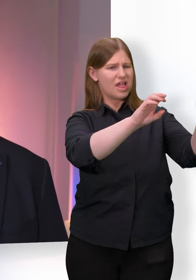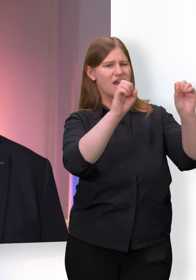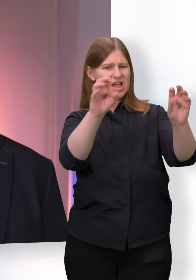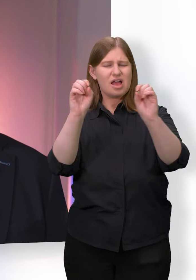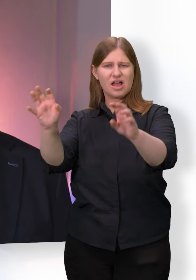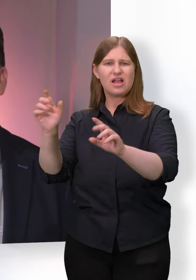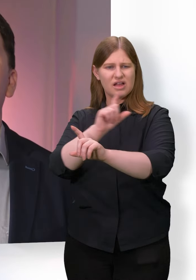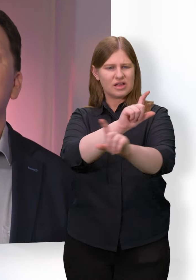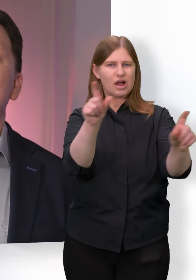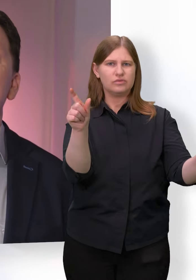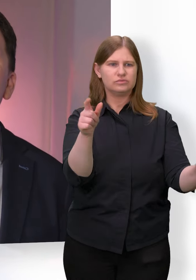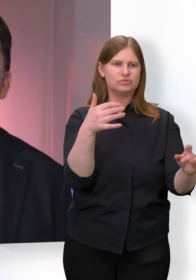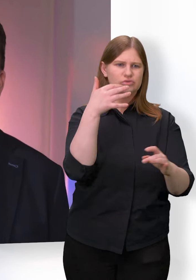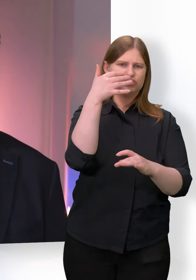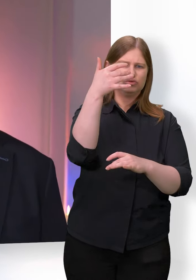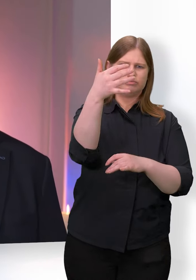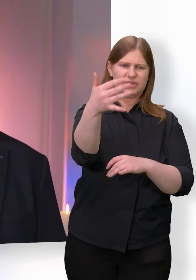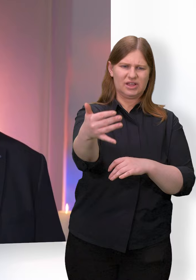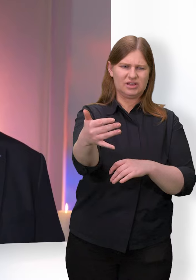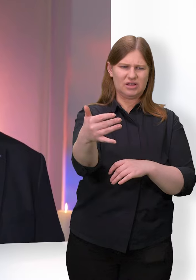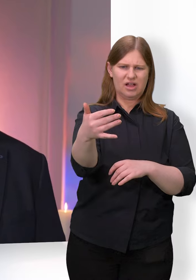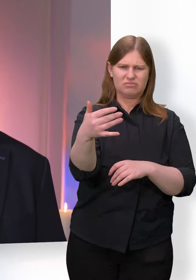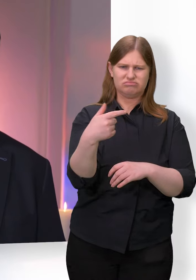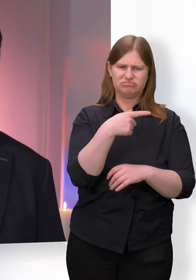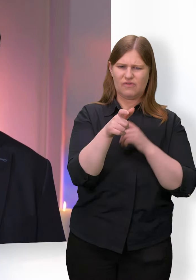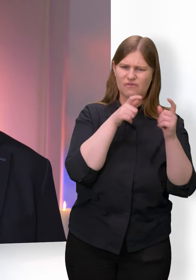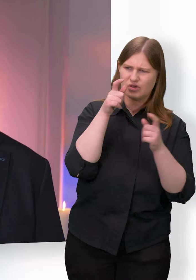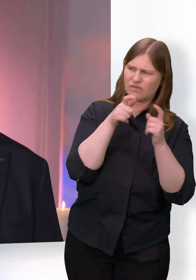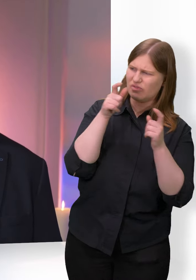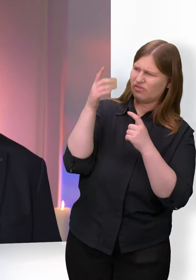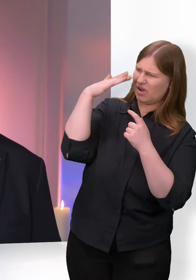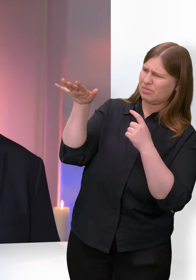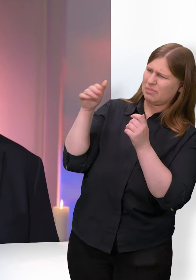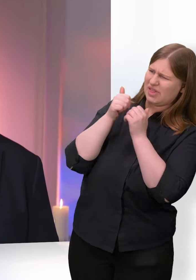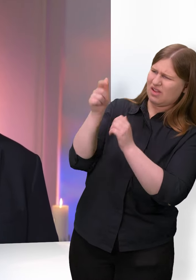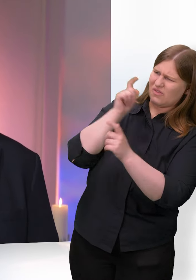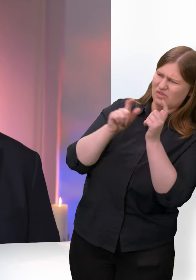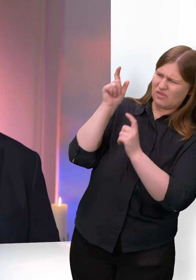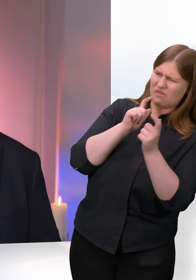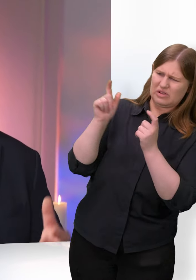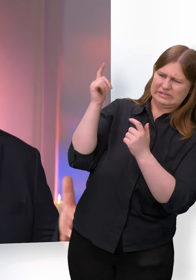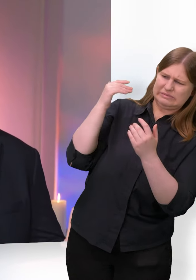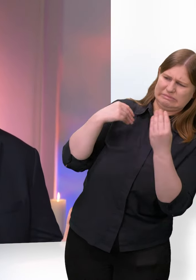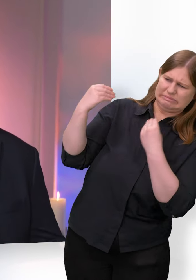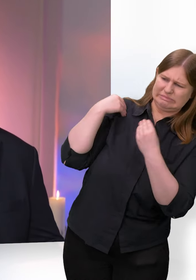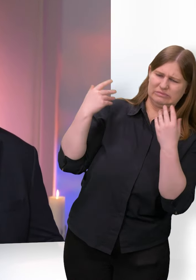Erst später verwandeln sich die Worte und Gesten des fremden Begleiters in eine Begegnung mit dem